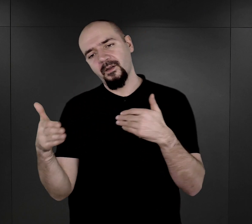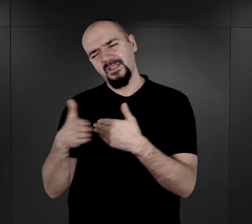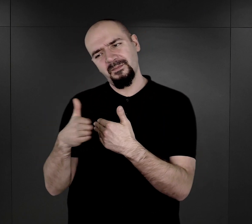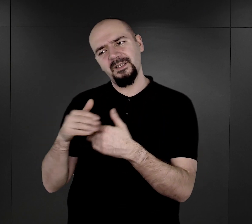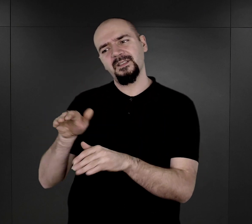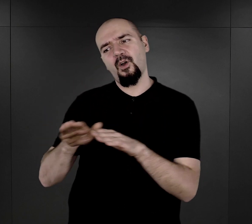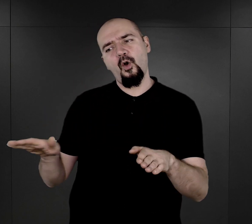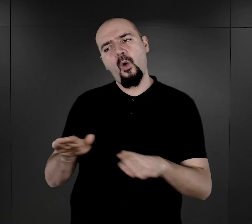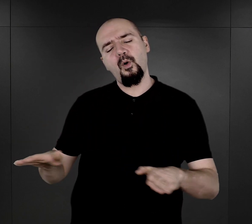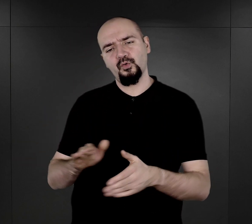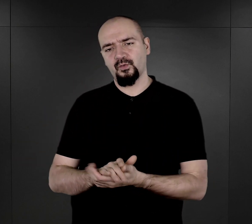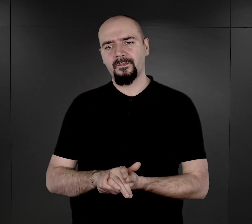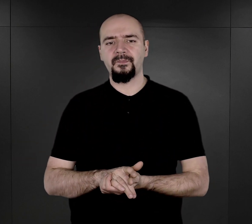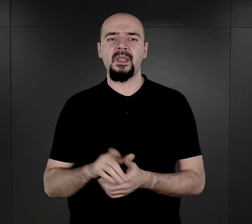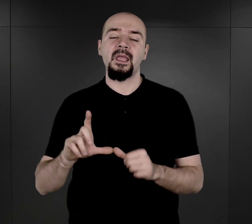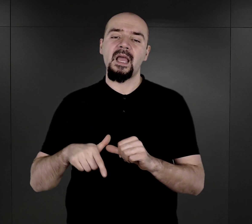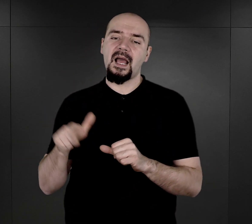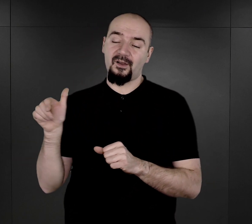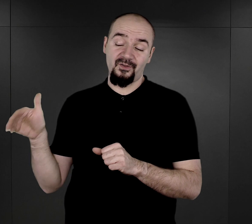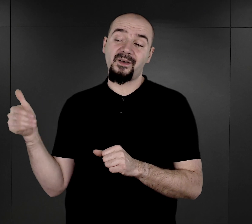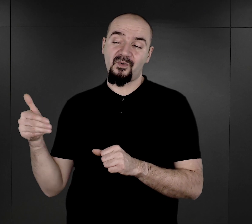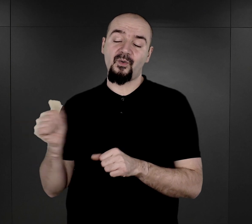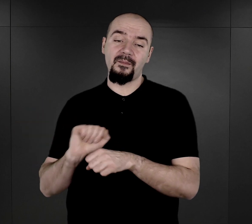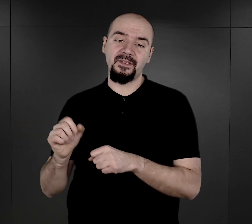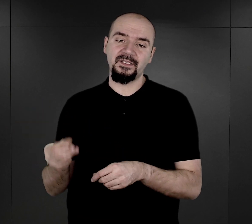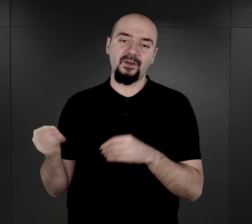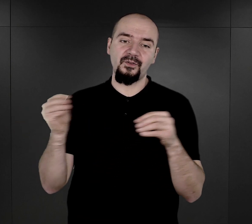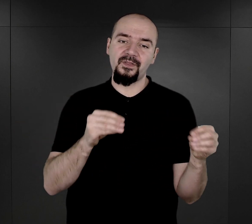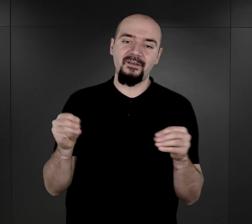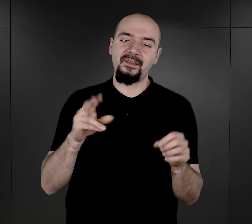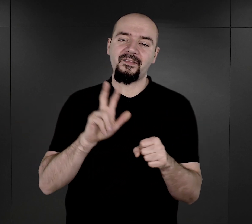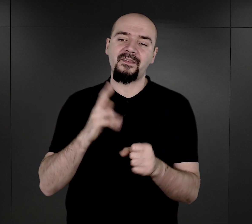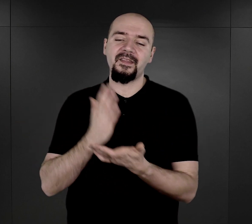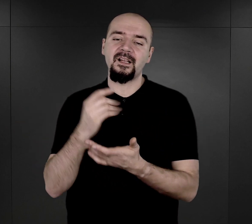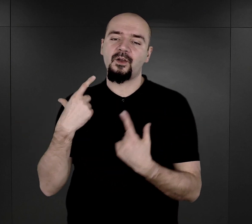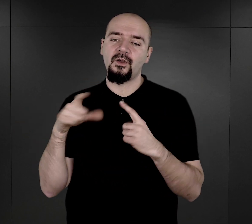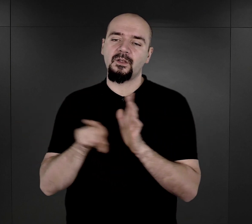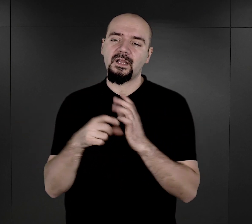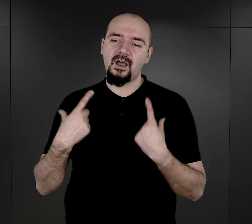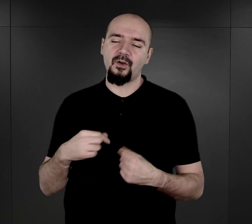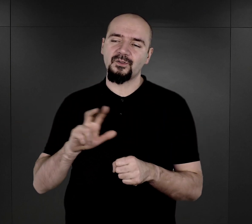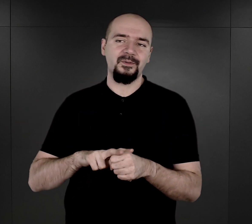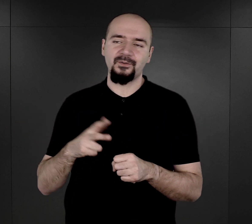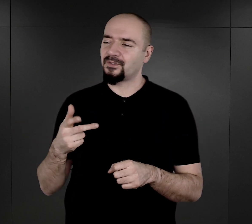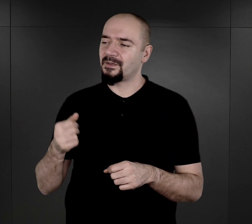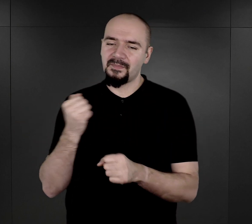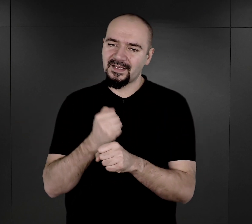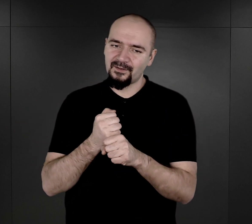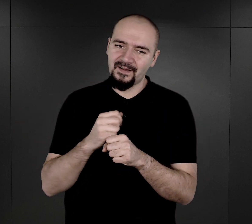przyobozowym. Ale ona mogła być dostarczona więźniom, którzy pracowali na zewnątrz, a romowie na zewnątrz poza obóz nie